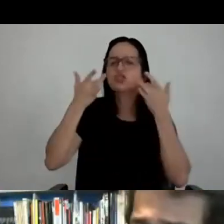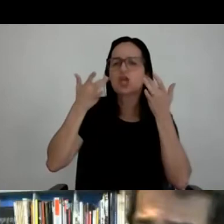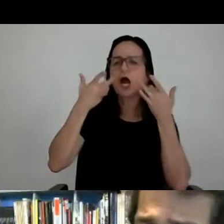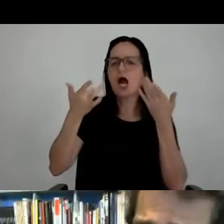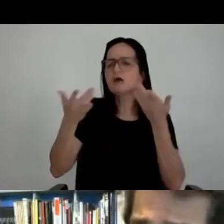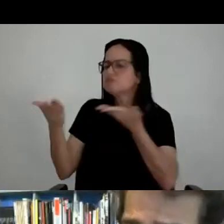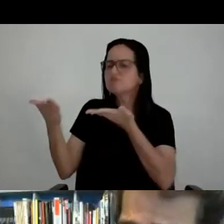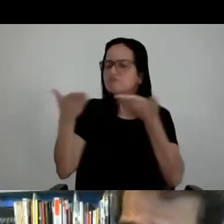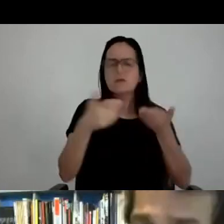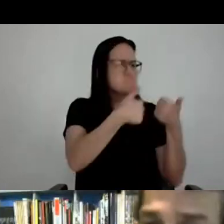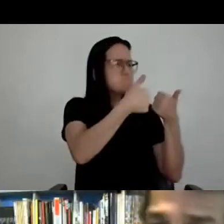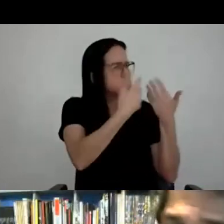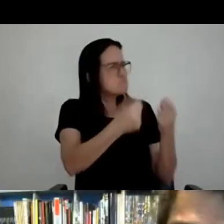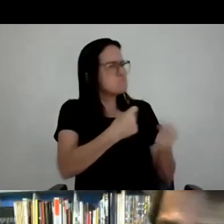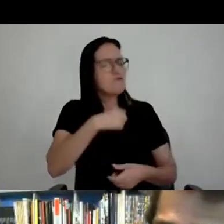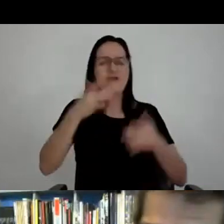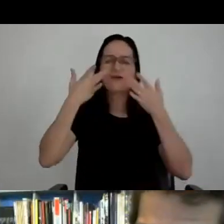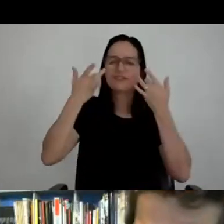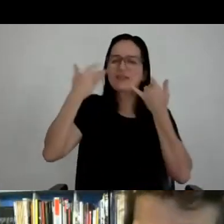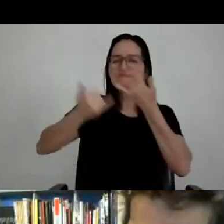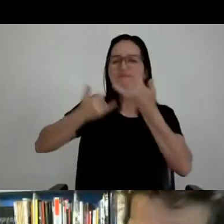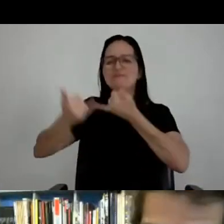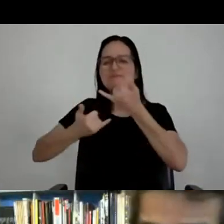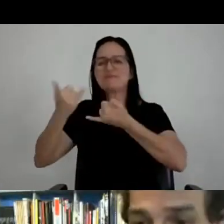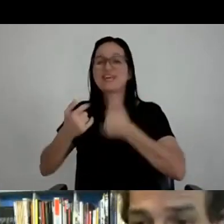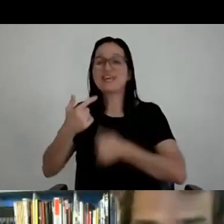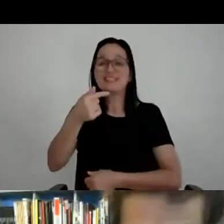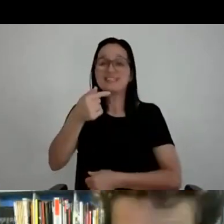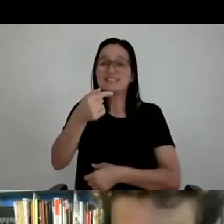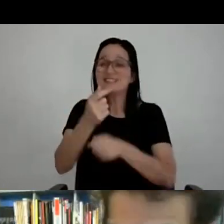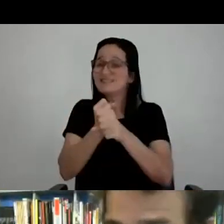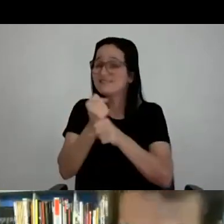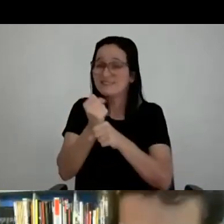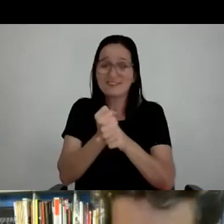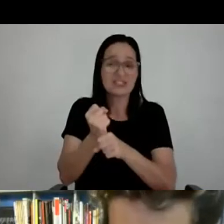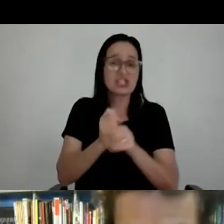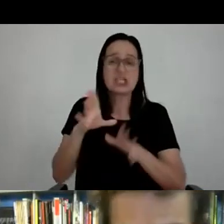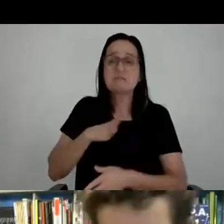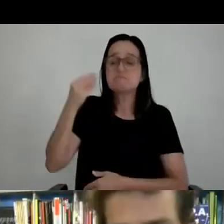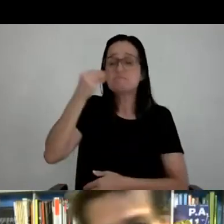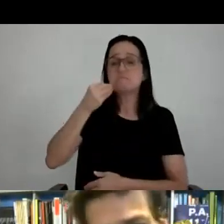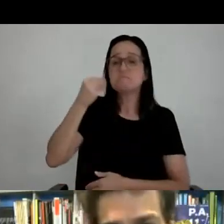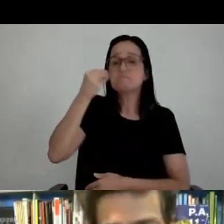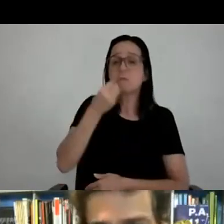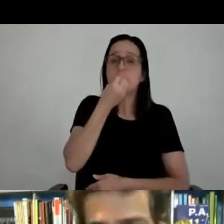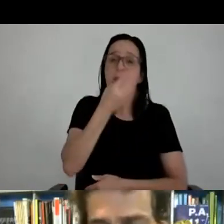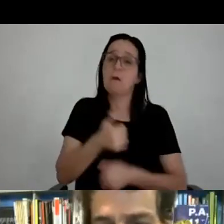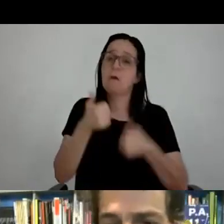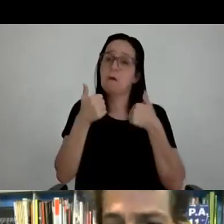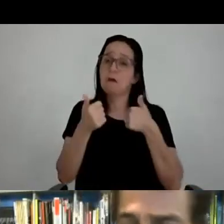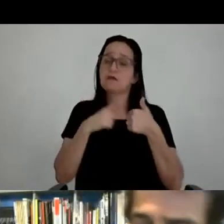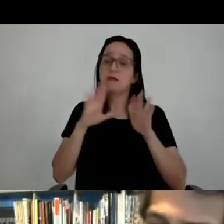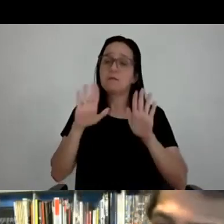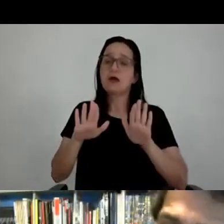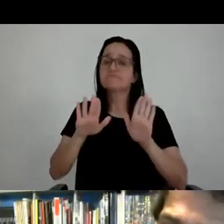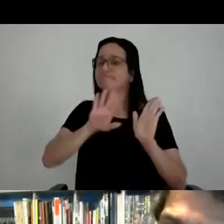sei o eu fui lá, achei, me diverti, brinquei com aquilo durante sete anos, foi uma experiência ótima, eu adorei fazer aquilo, mas depois caminhei para o meu lado,